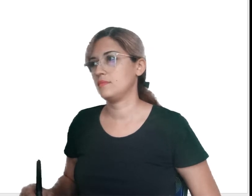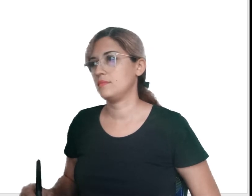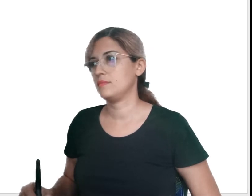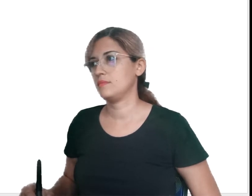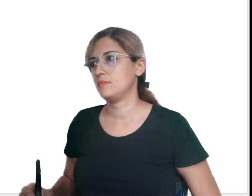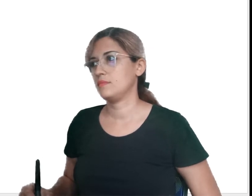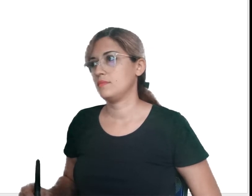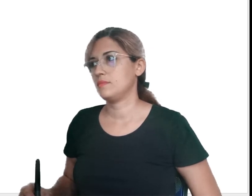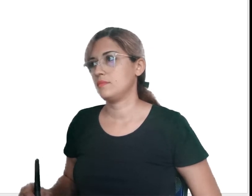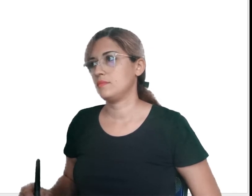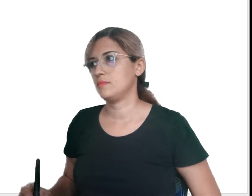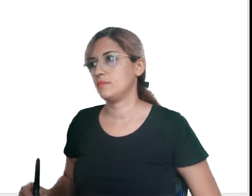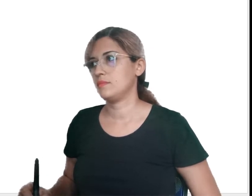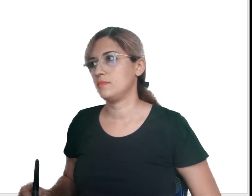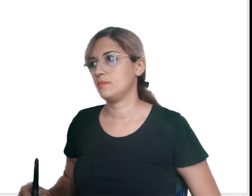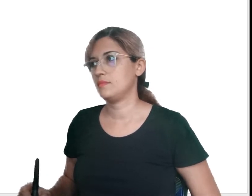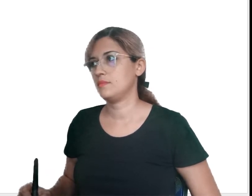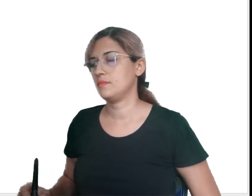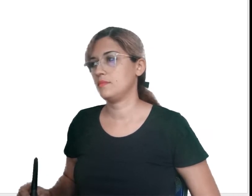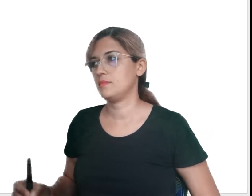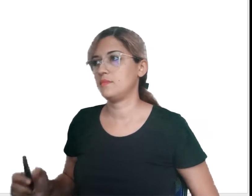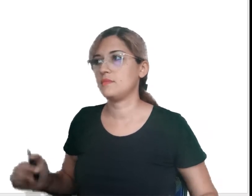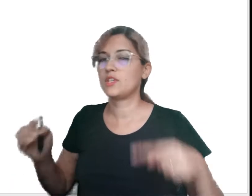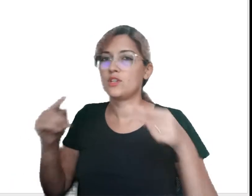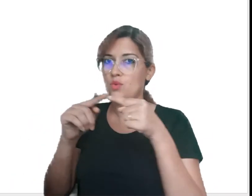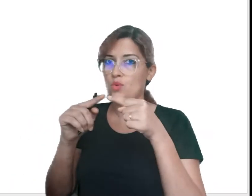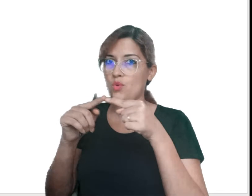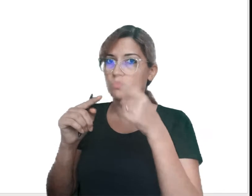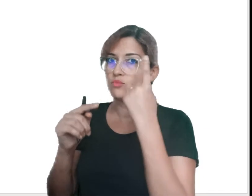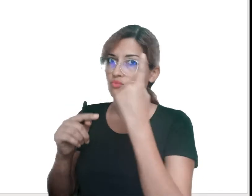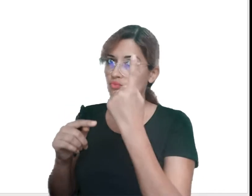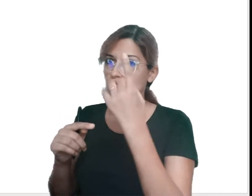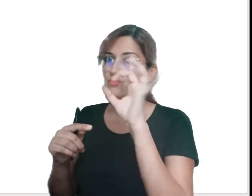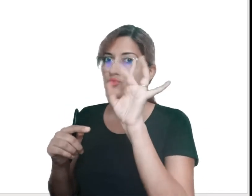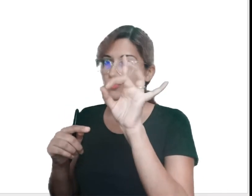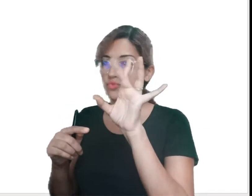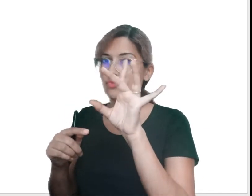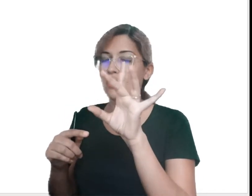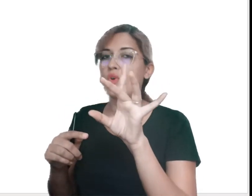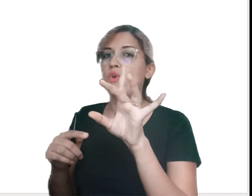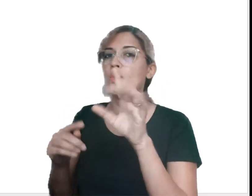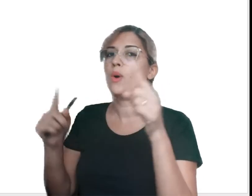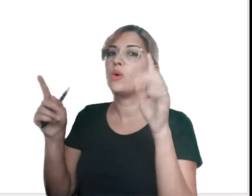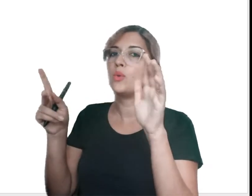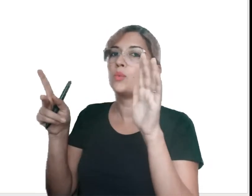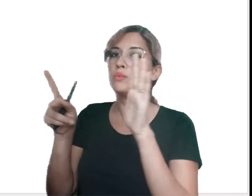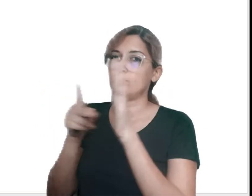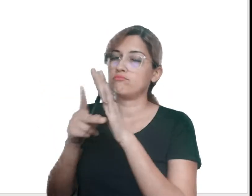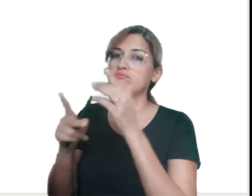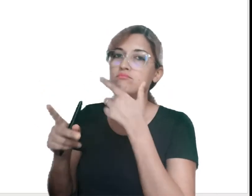Do é uma palavra masculina e está no singular.